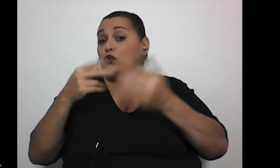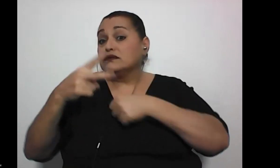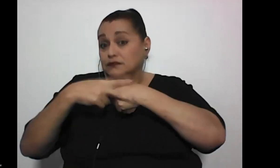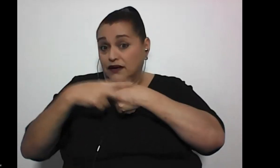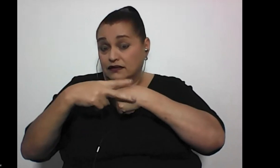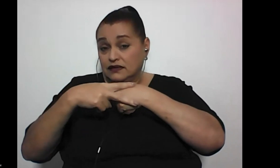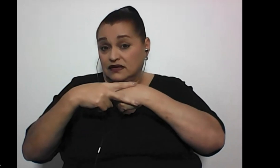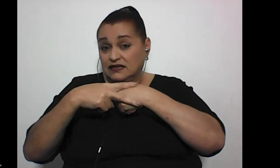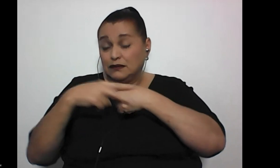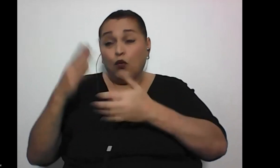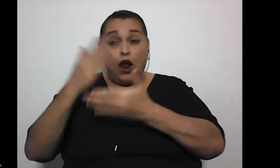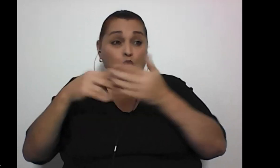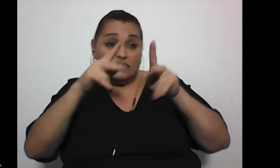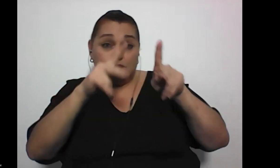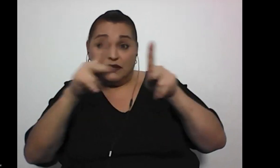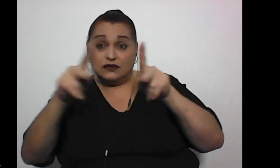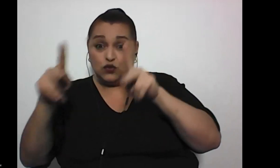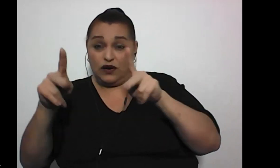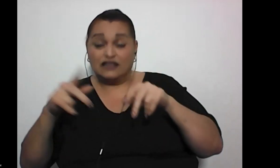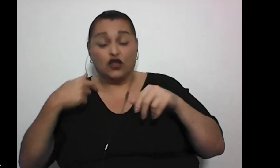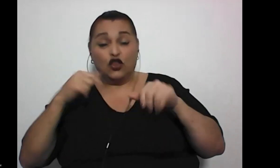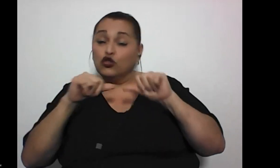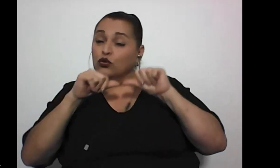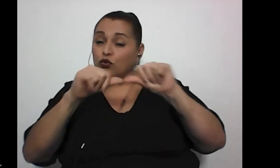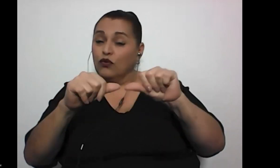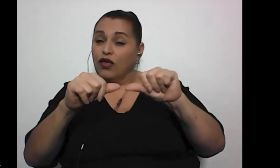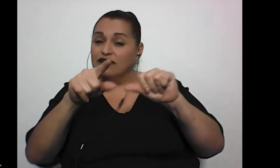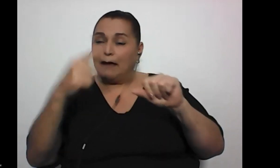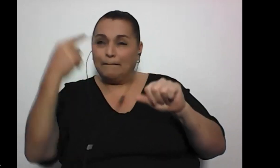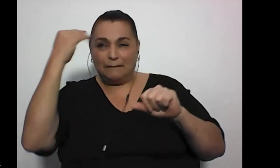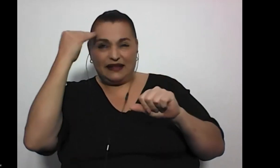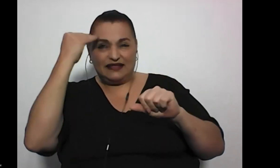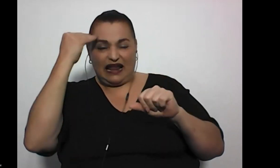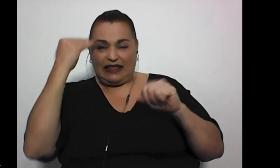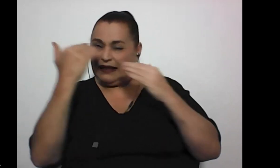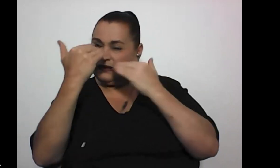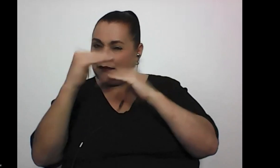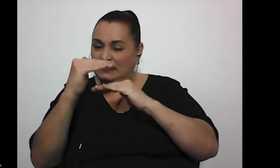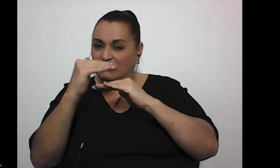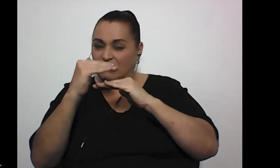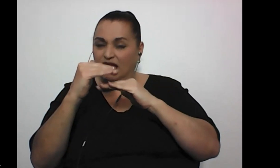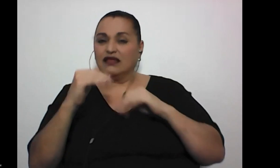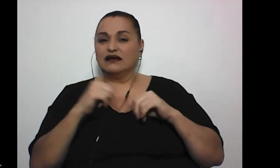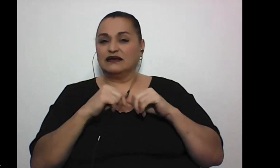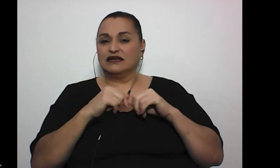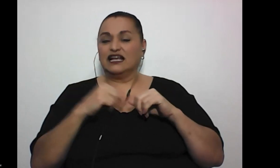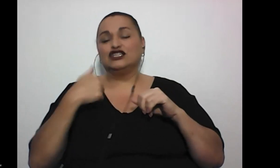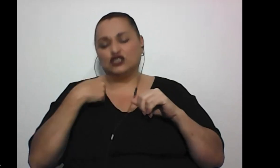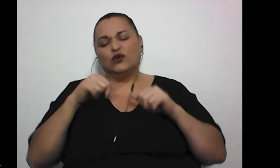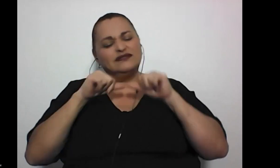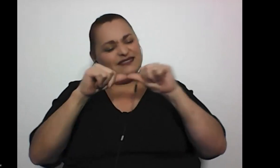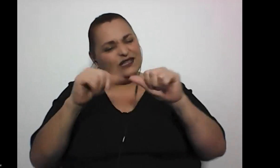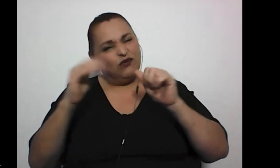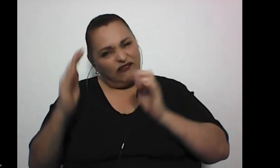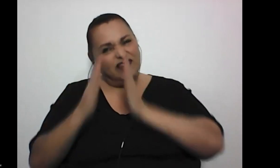por algunas personas, ¿verdad? que todavía tienen como esa mentalidad tan limitada si siguen, digamos, sigo enfrentándome